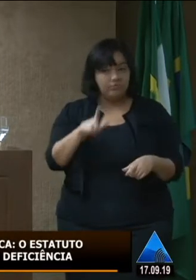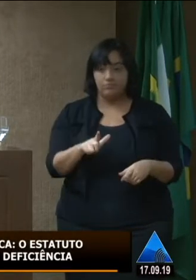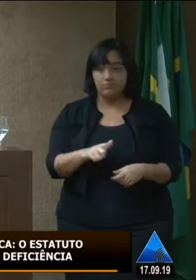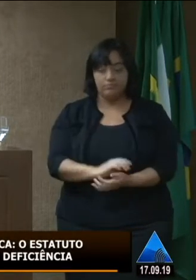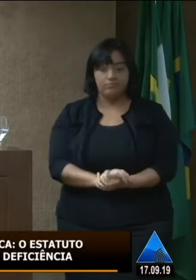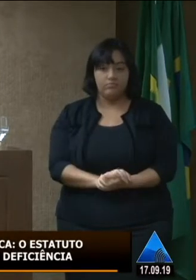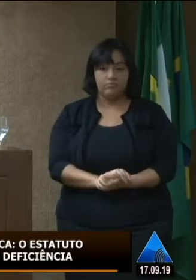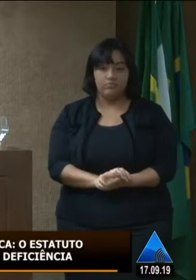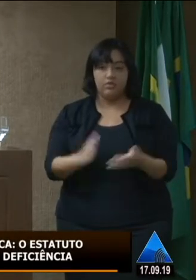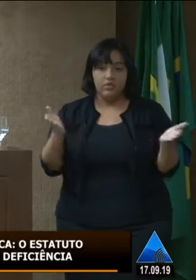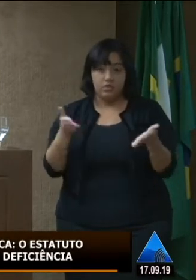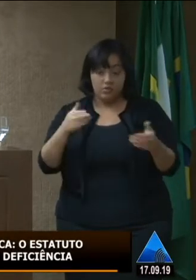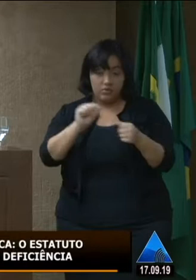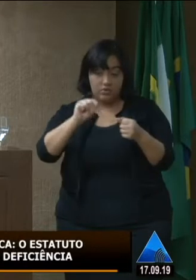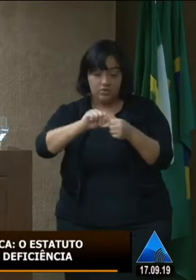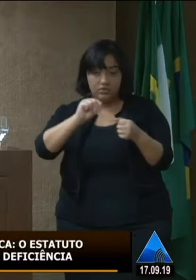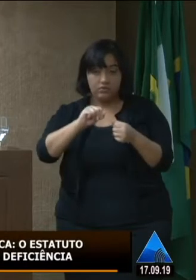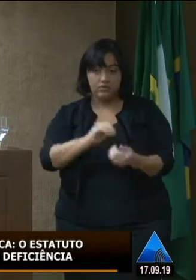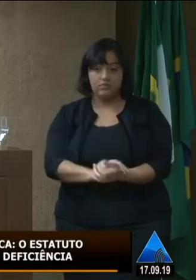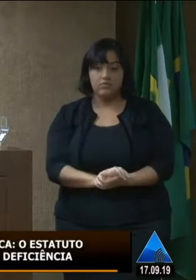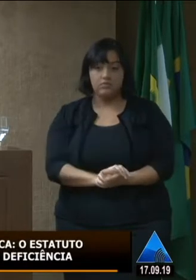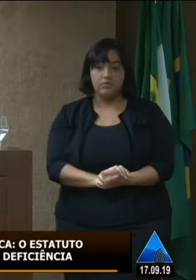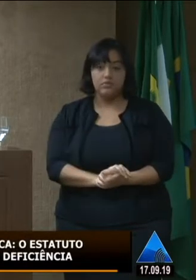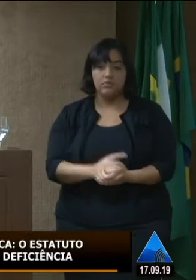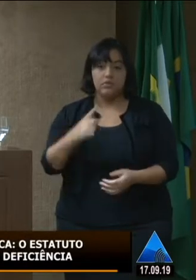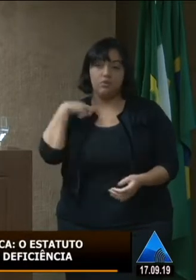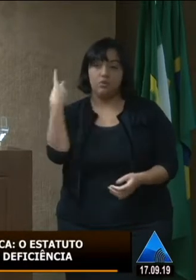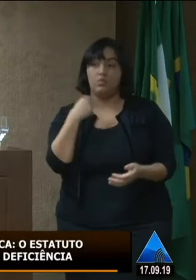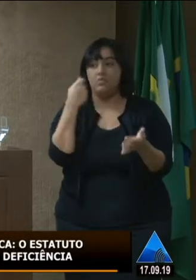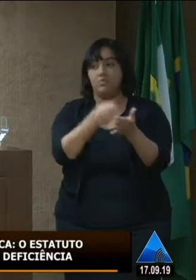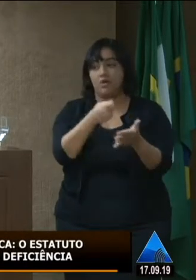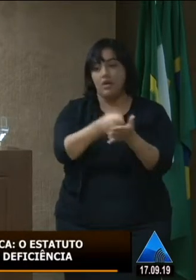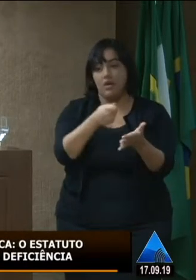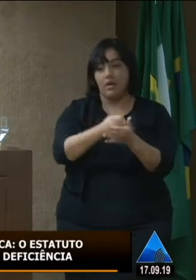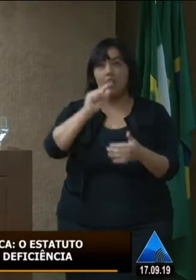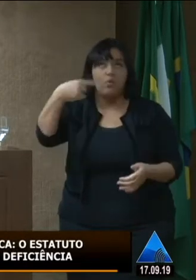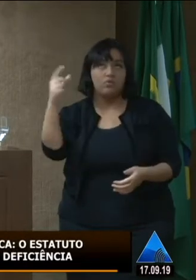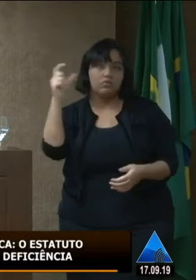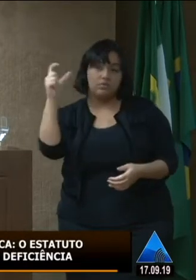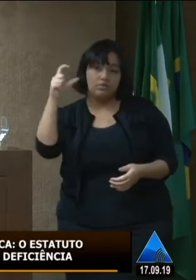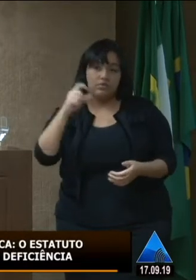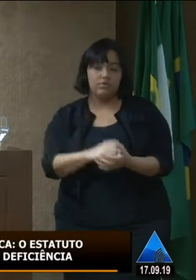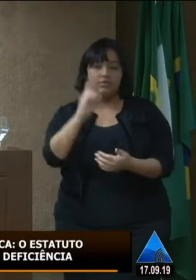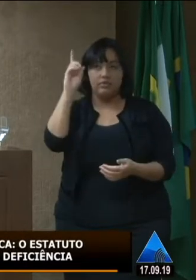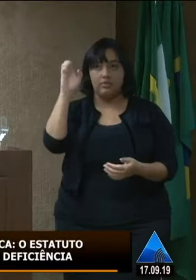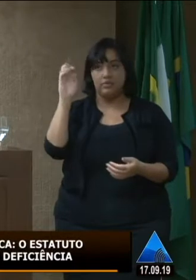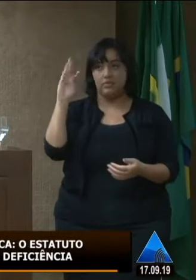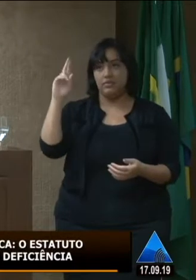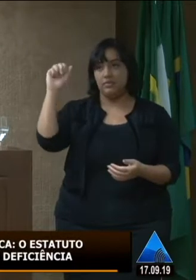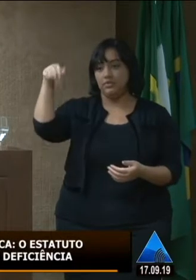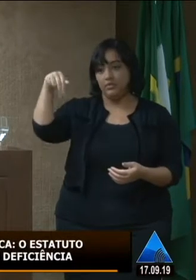né? Eles até querem fazer para a gente pagar, ou então ter outra carteira, que o Detran, que vai emitir,